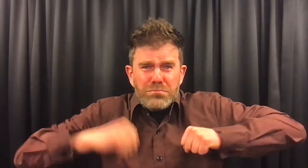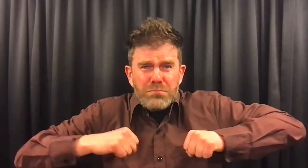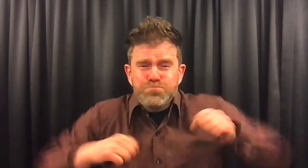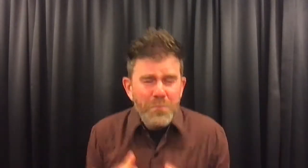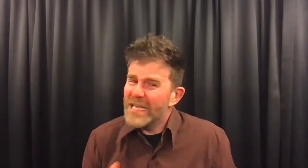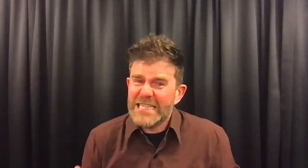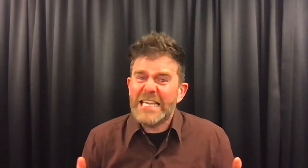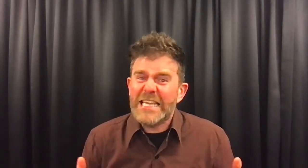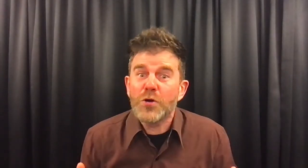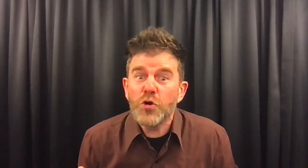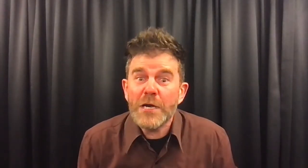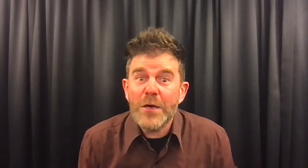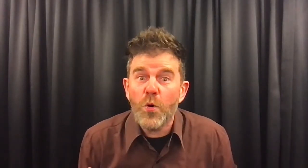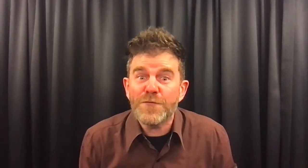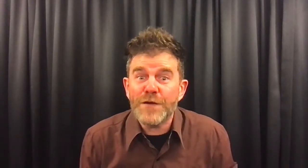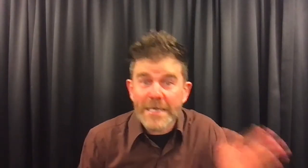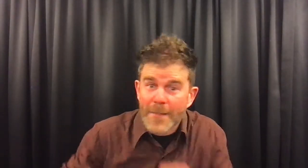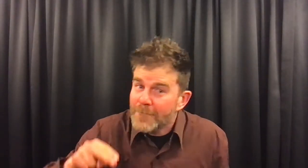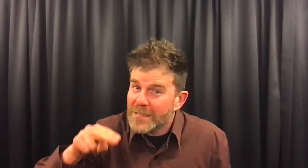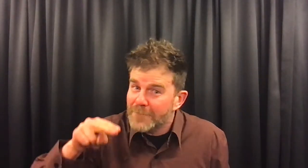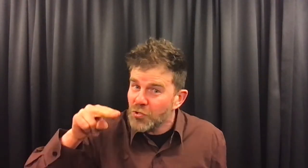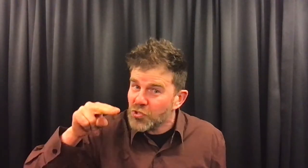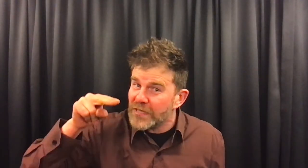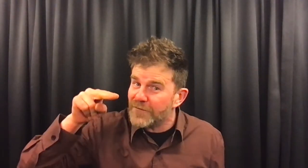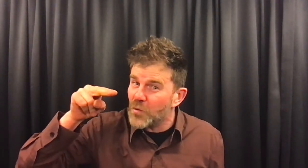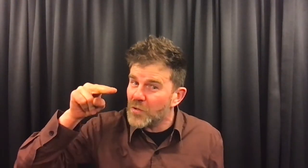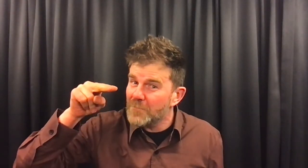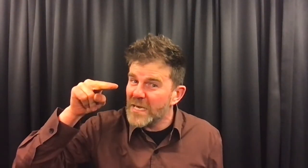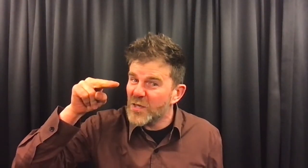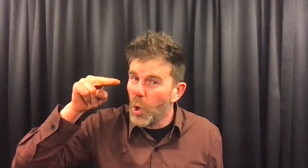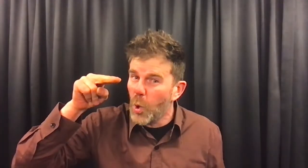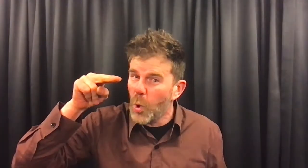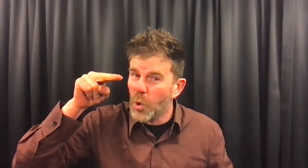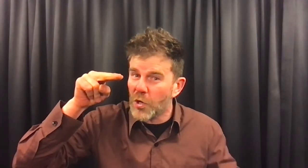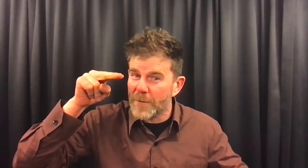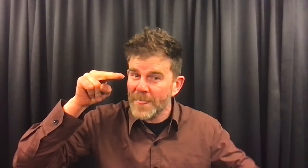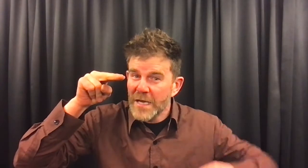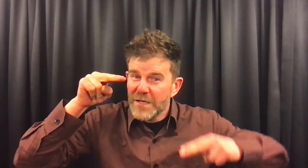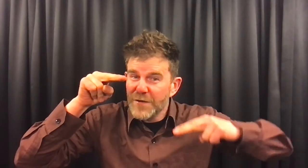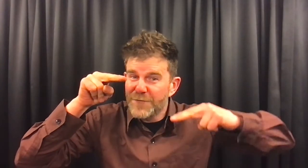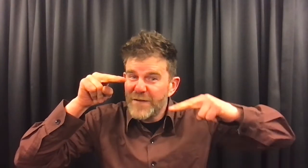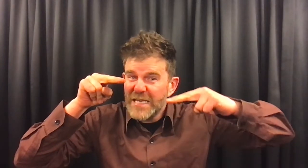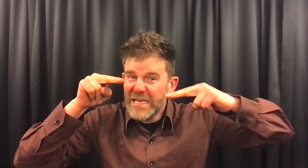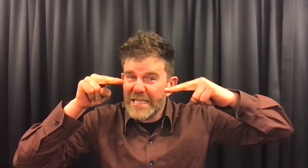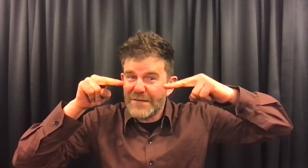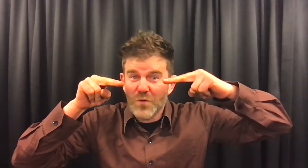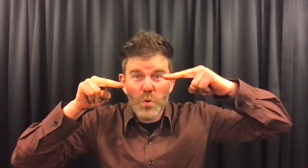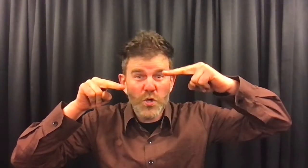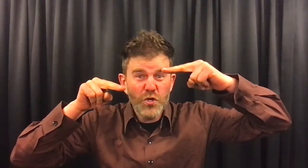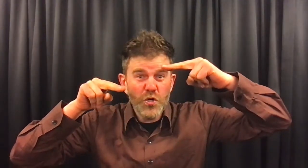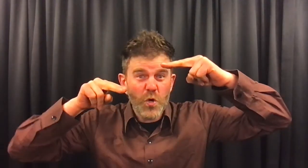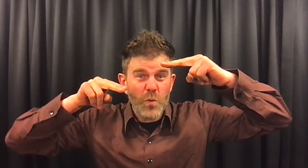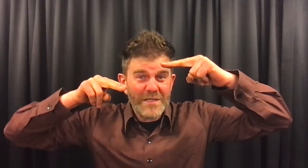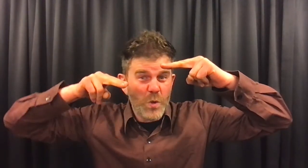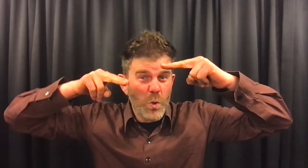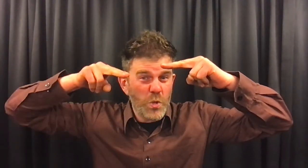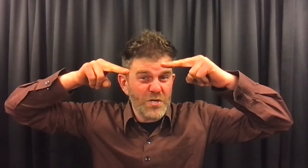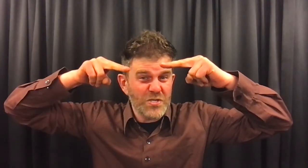Ja, die kippen kunnen niet hoog vliegen. Maar de mussen, die vlogen een beetje hoger. De vinken, die vlogen nog wat hoger. De